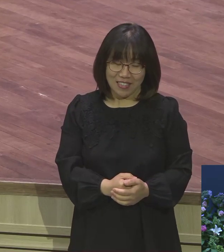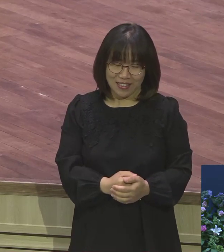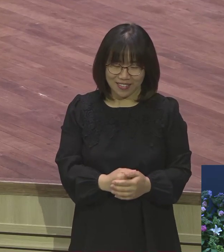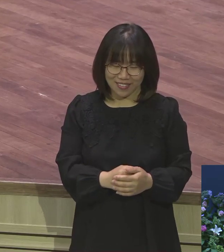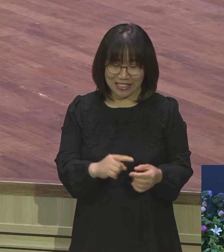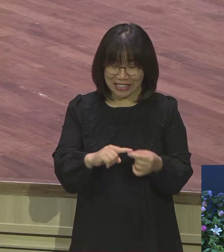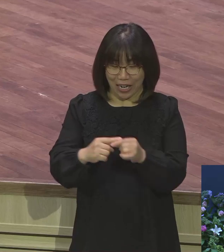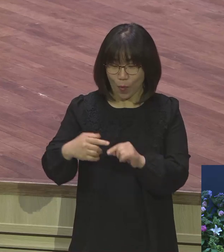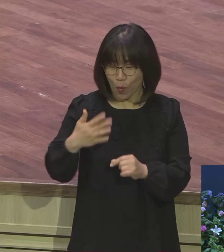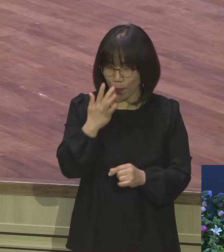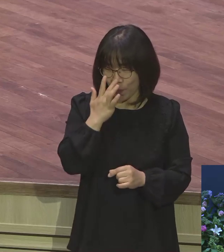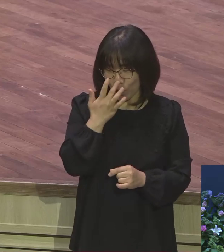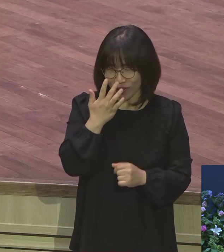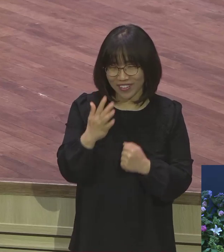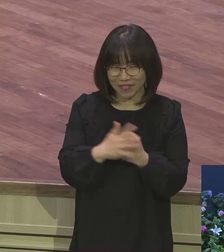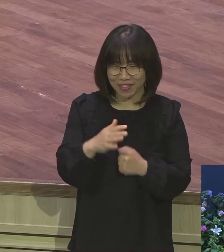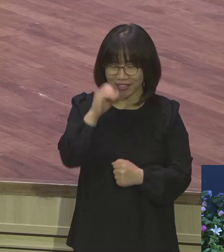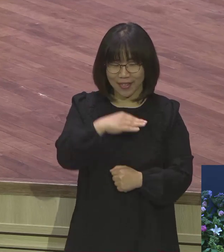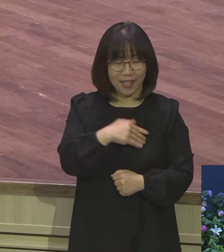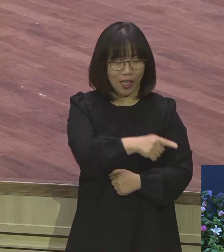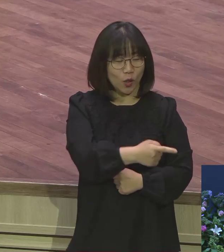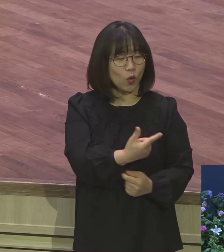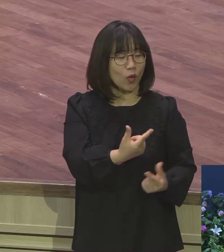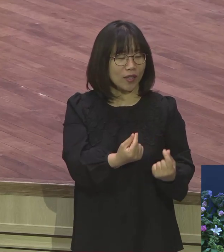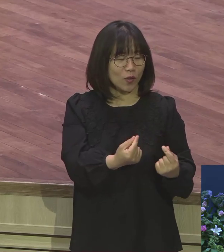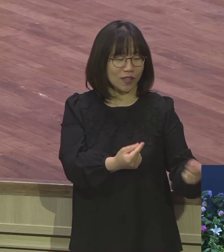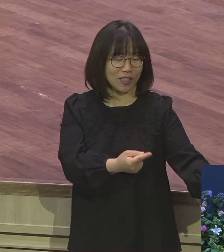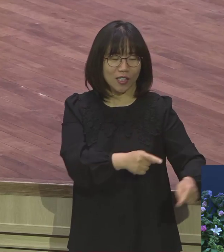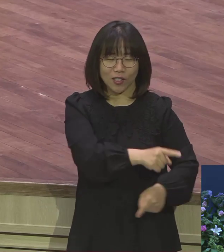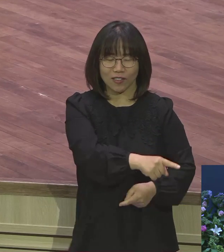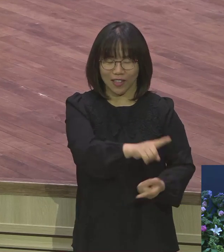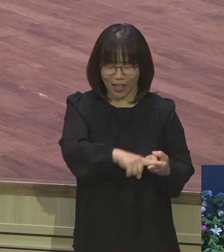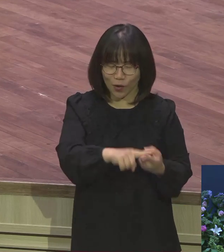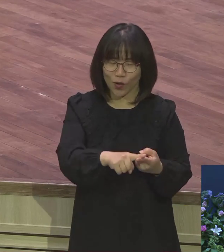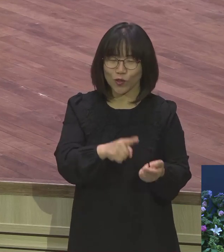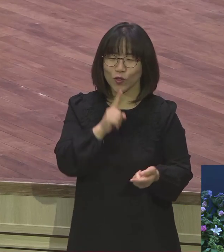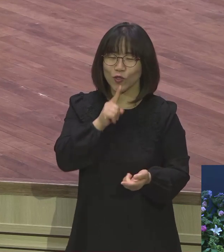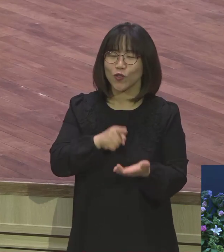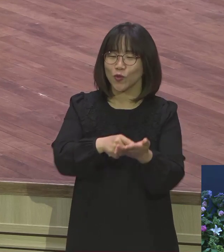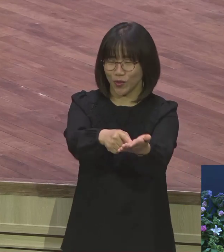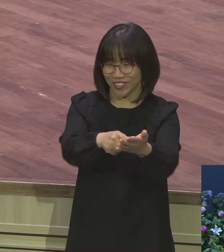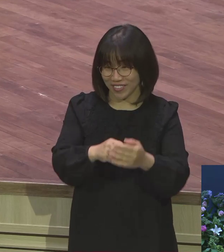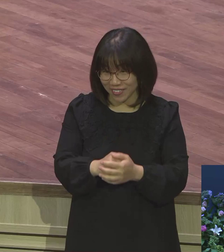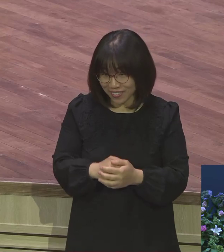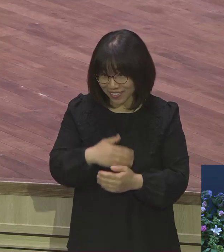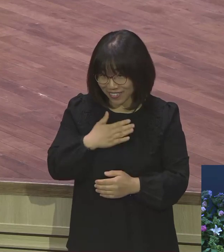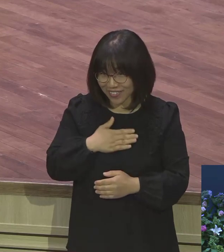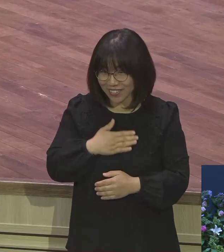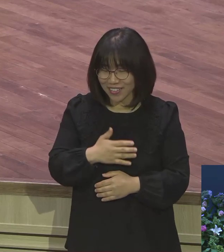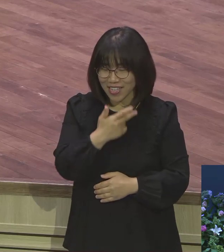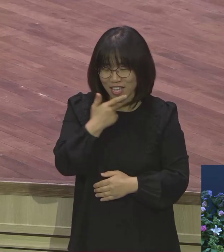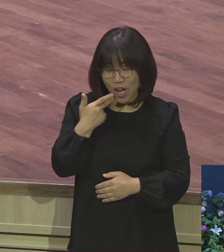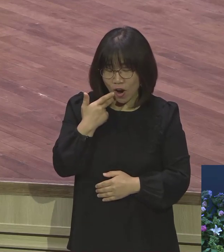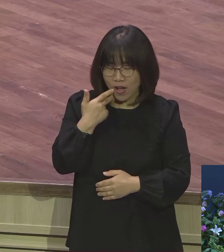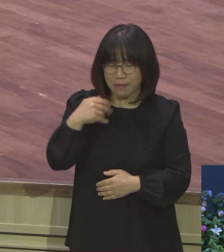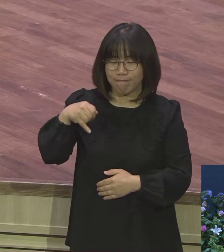나도 같이 그렇게 주세요. 똑같은 음식을 달라고 할 때 쓰는 말이에요. 미투이래요.